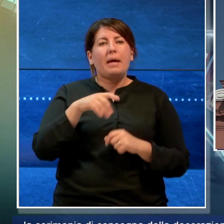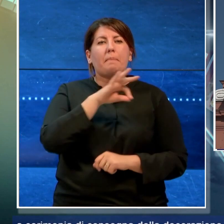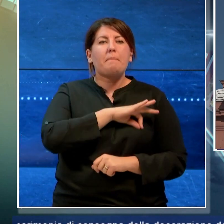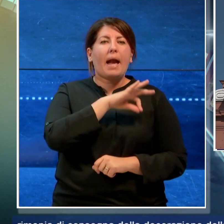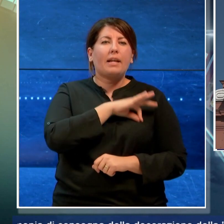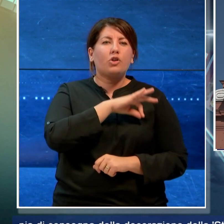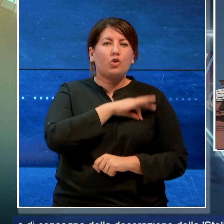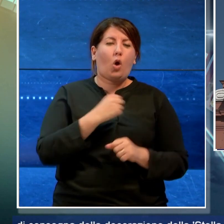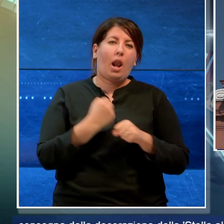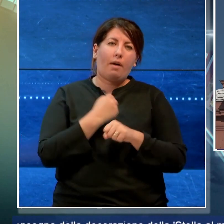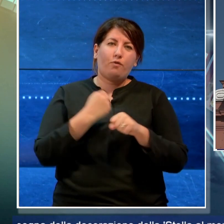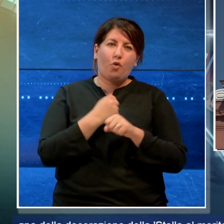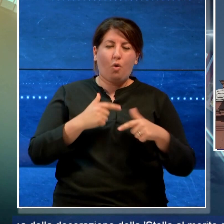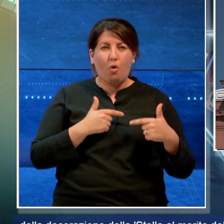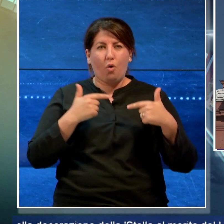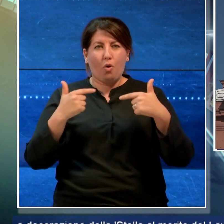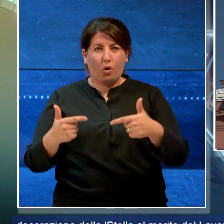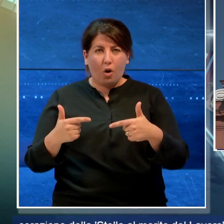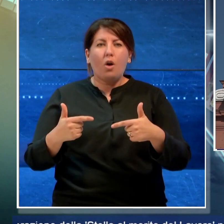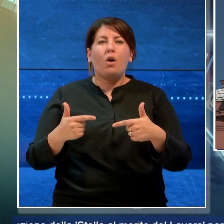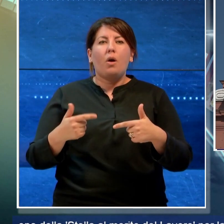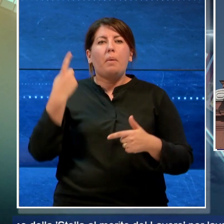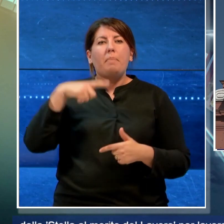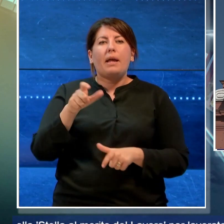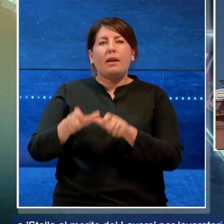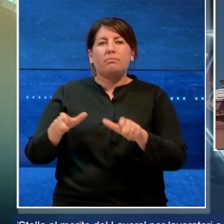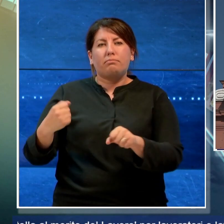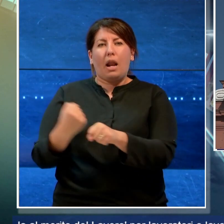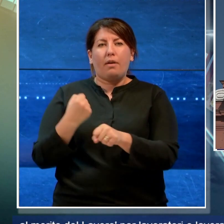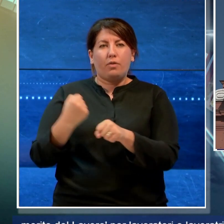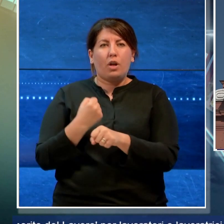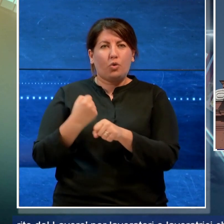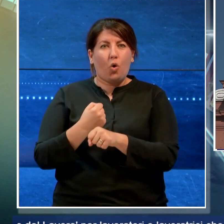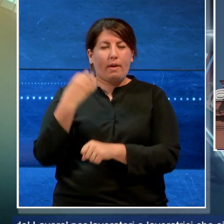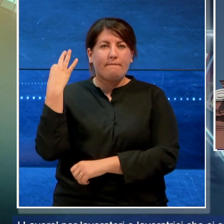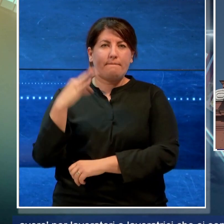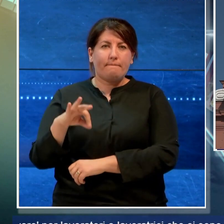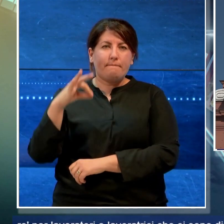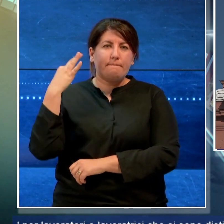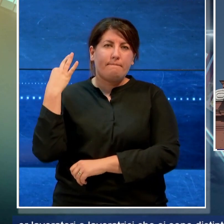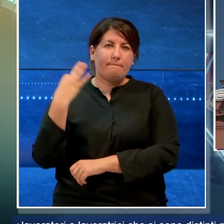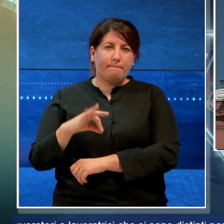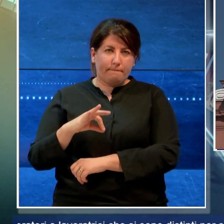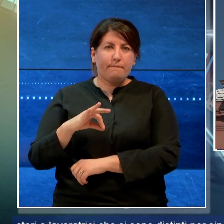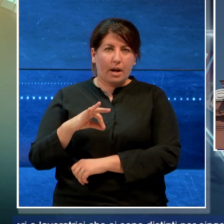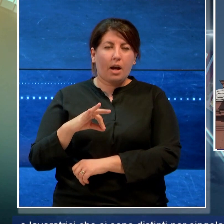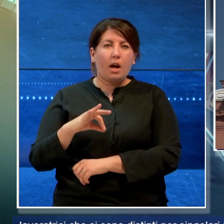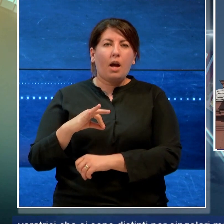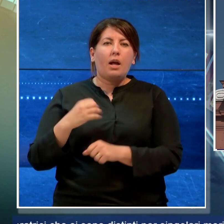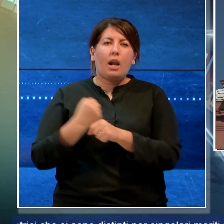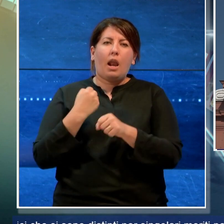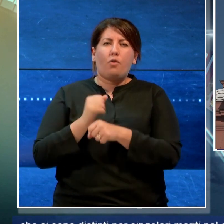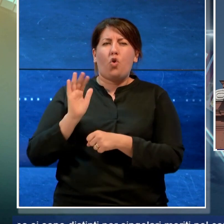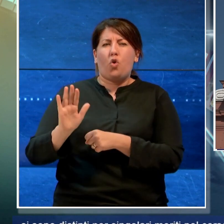lavoro per lavoratori che si sono distinti per singolari meriti nel corso della